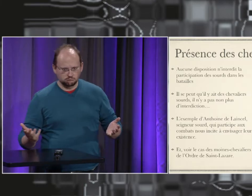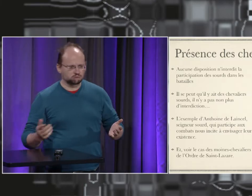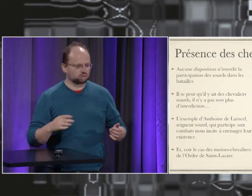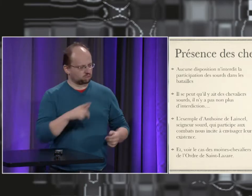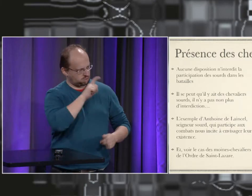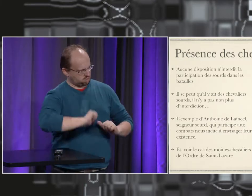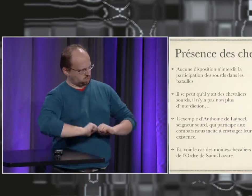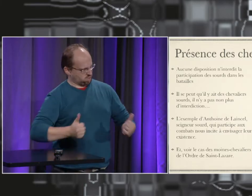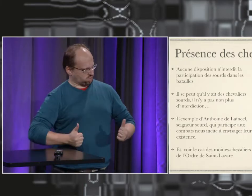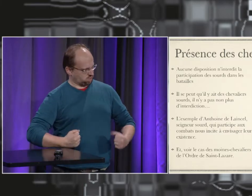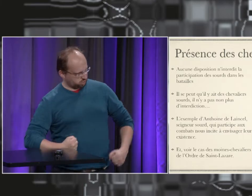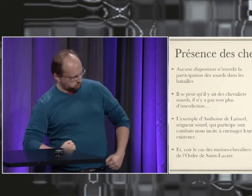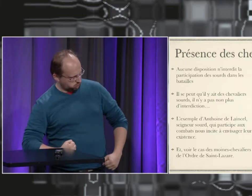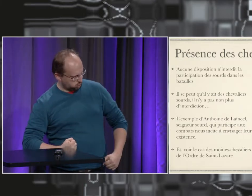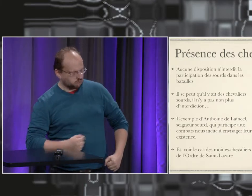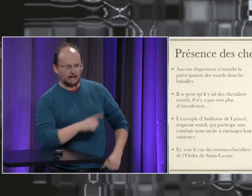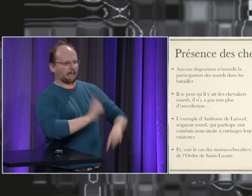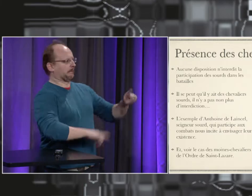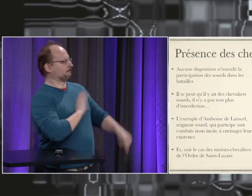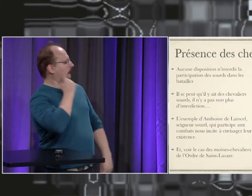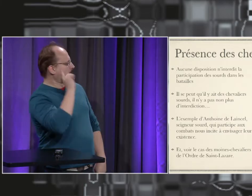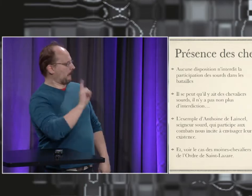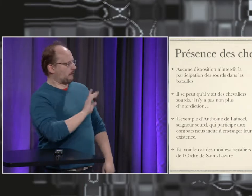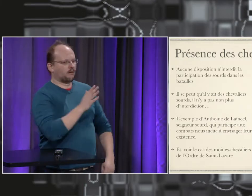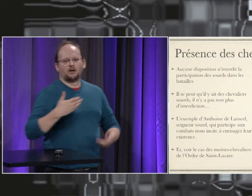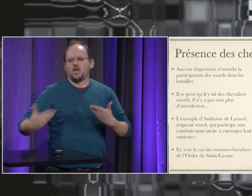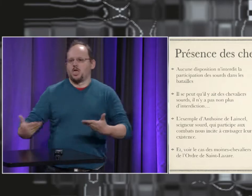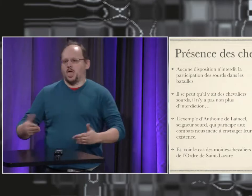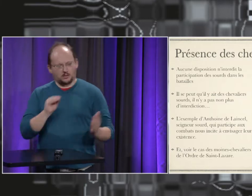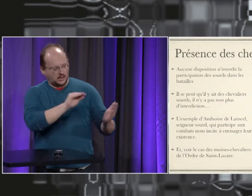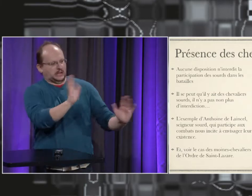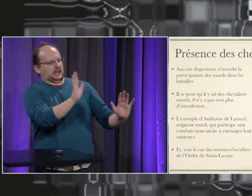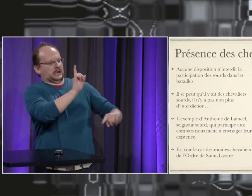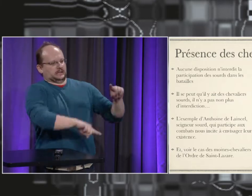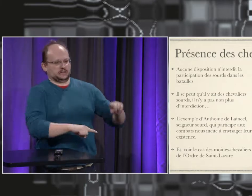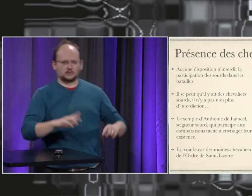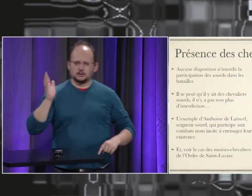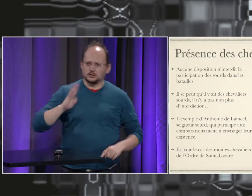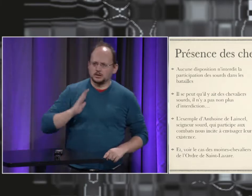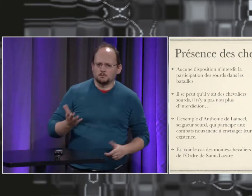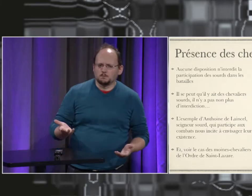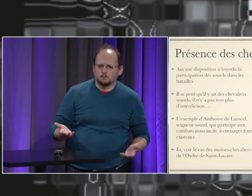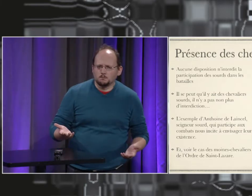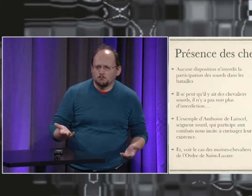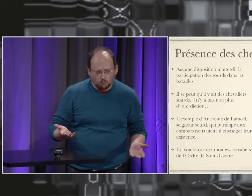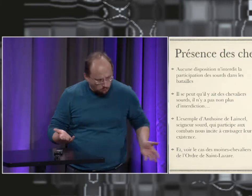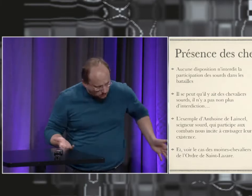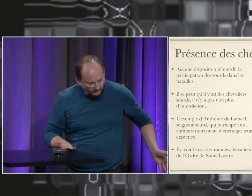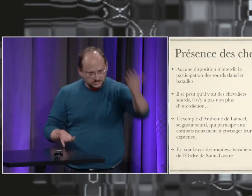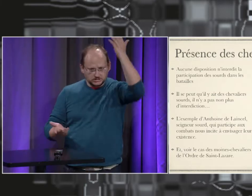reste on ne parle nulle part d'interdiction si la personne le sourd était suffisamment vaillant compétent avait la force pour être